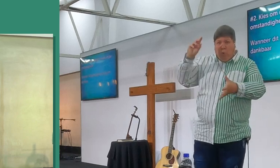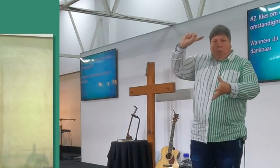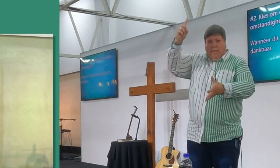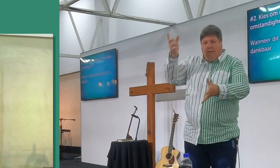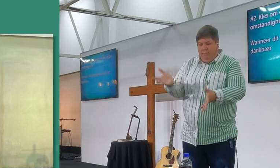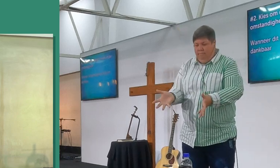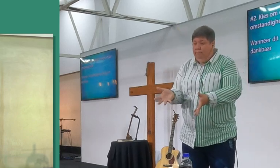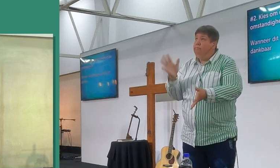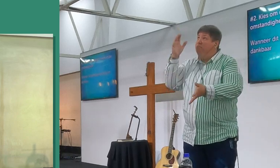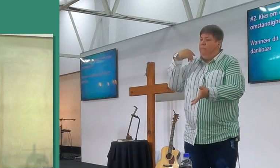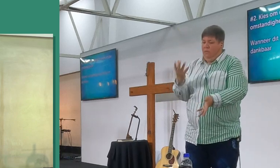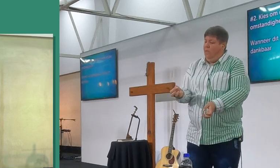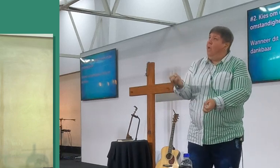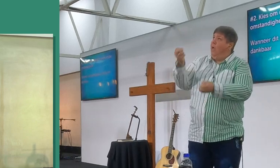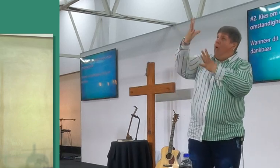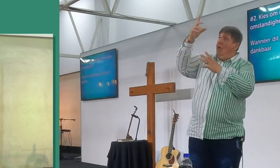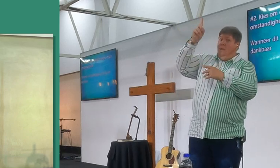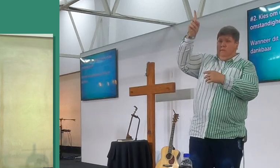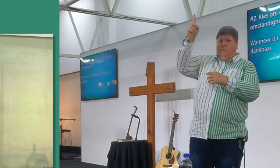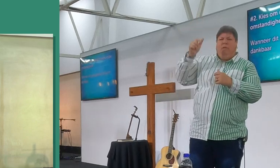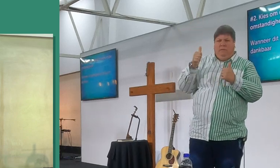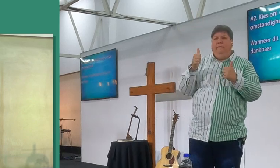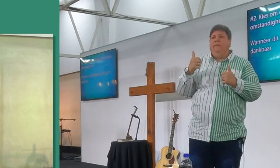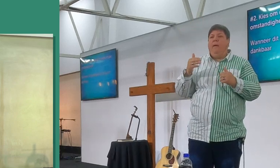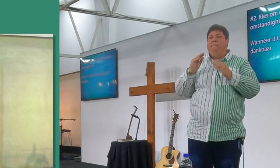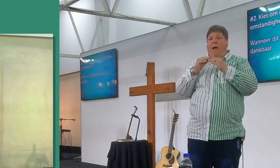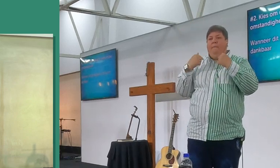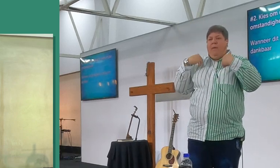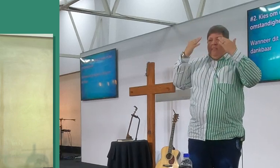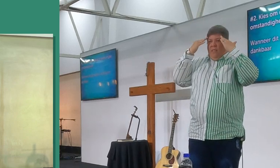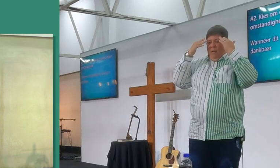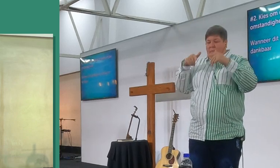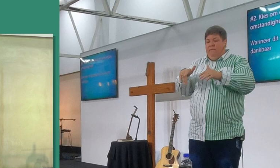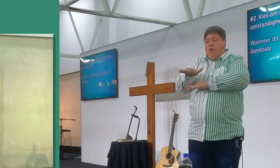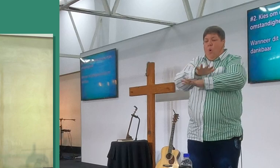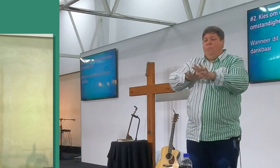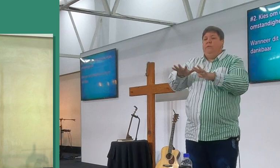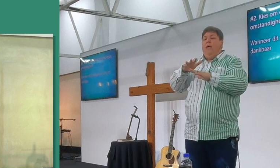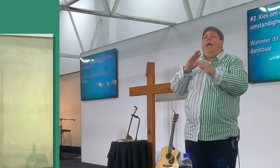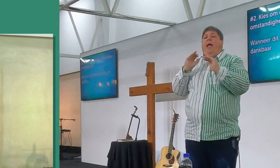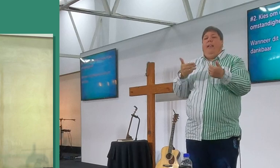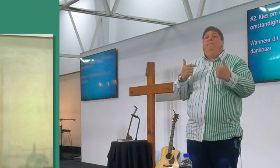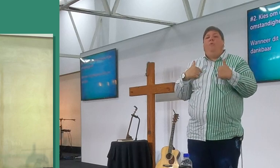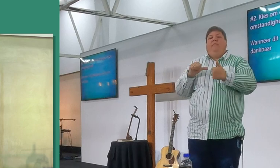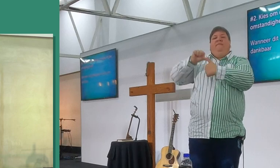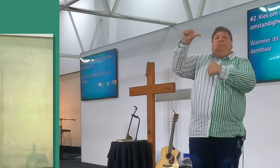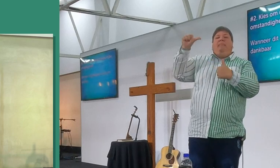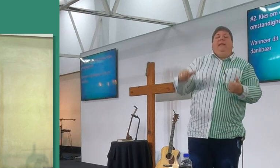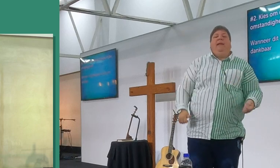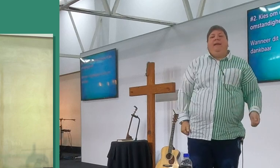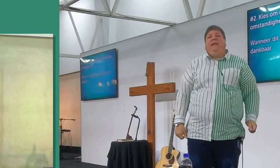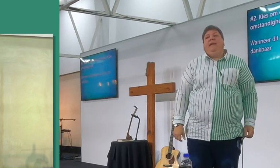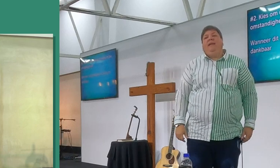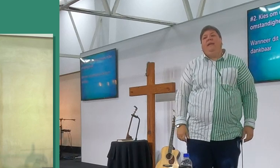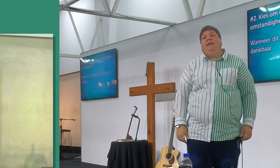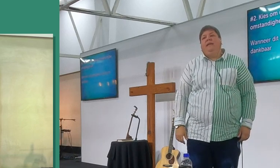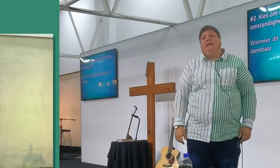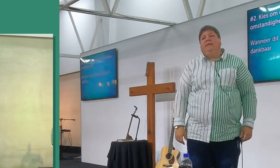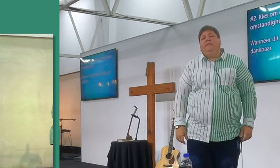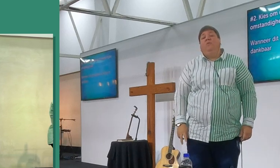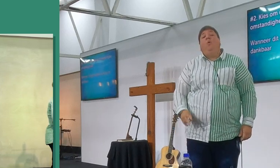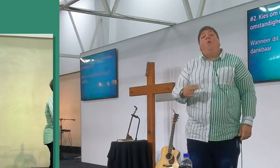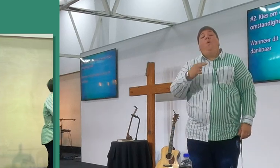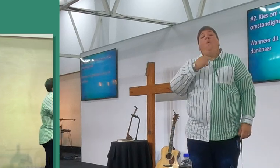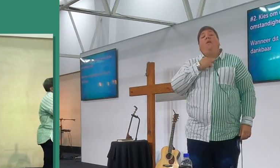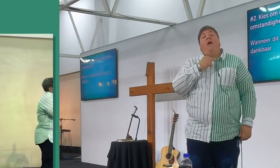jy te lewe, hierdie is ideale geleendheid, om vir jy te lewe, wees dankbaar in jou omstandighede, wees dankbaar in alle omstandighede, ongelukkig is